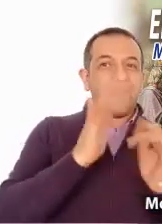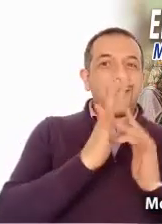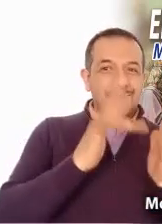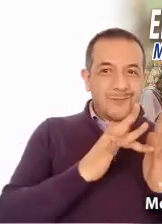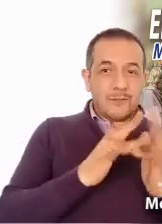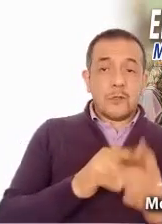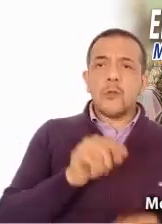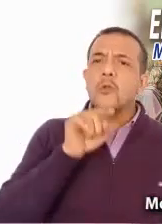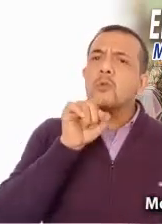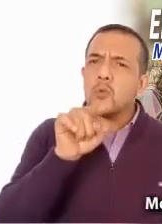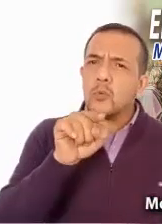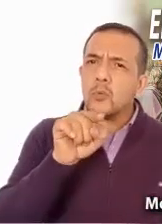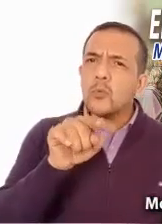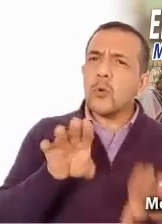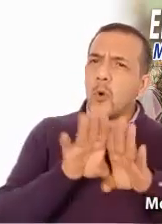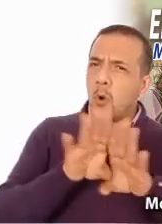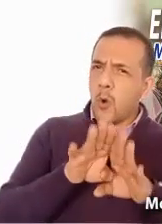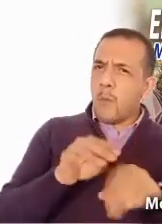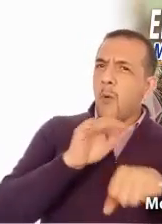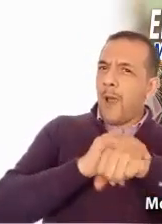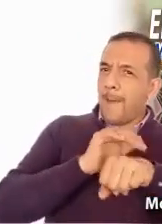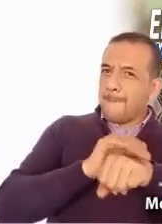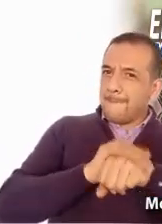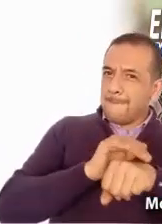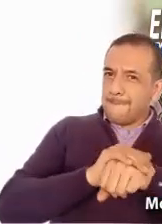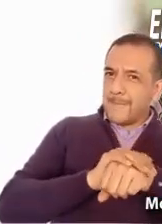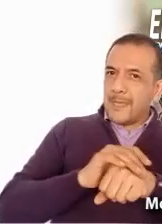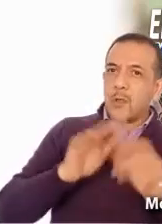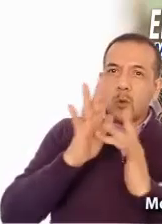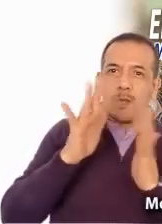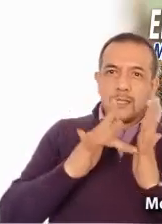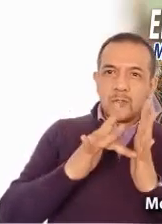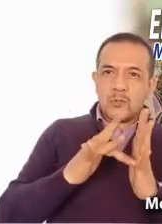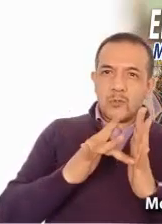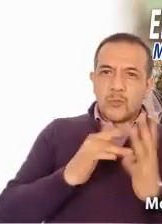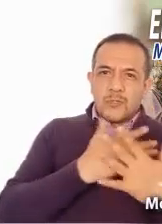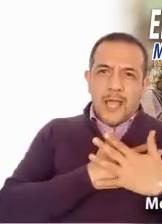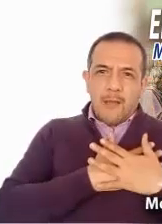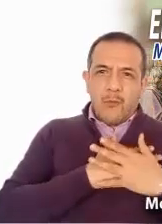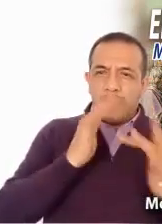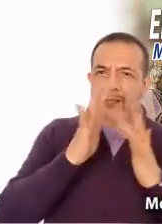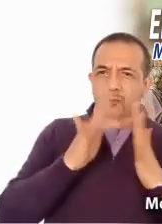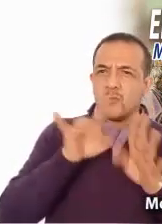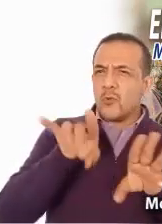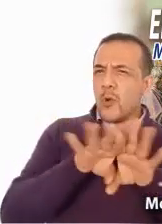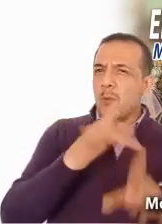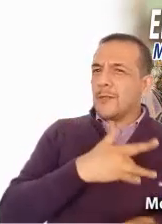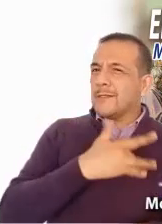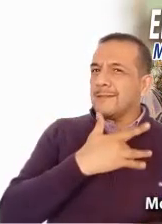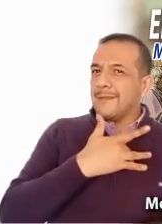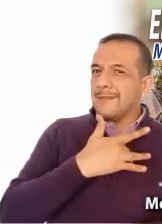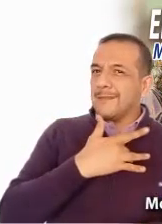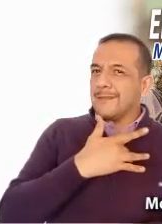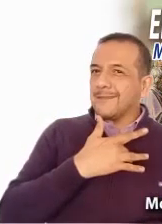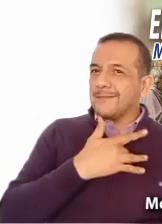¿Qué te hace sentir el saberte amigo, amado de Jesús? El